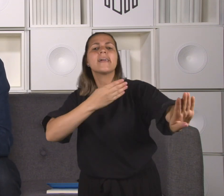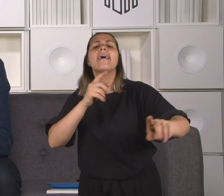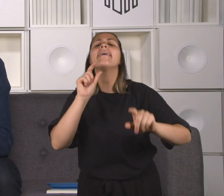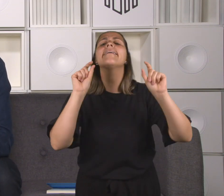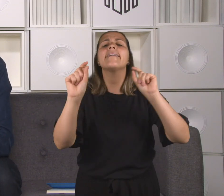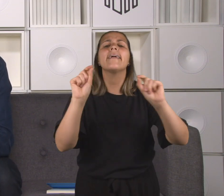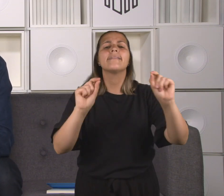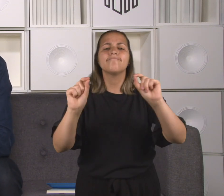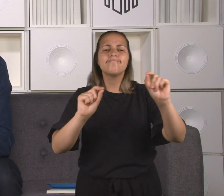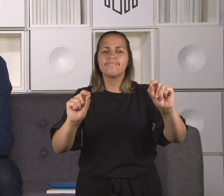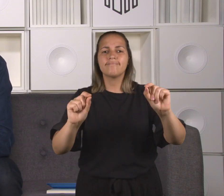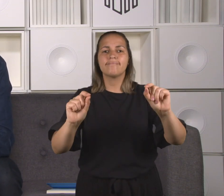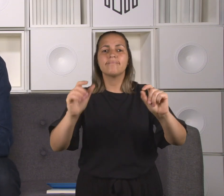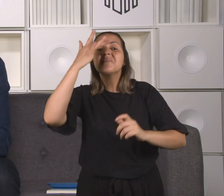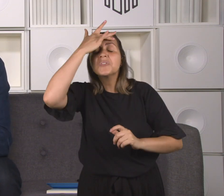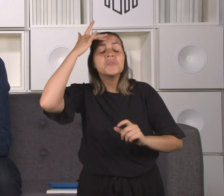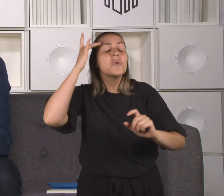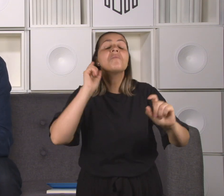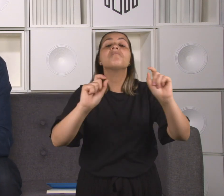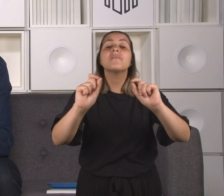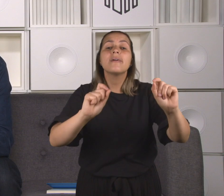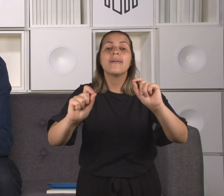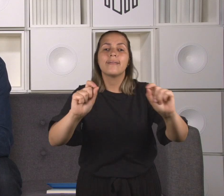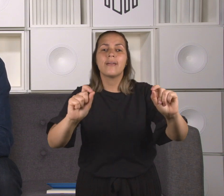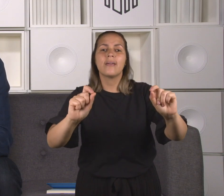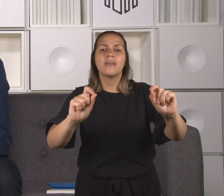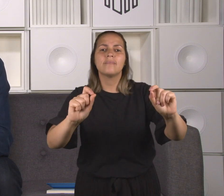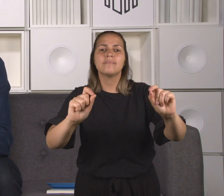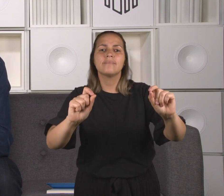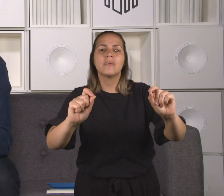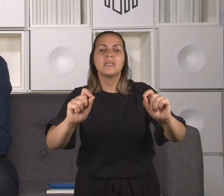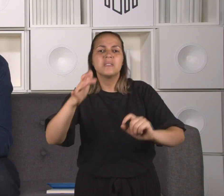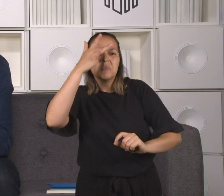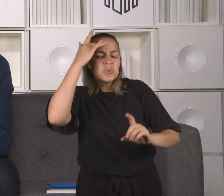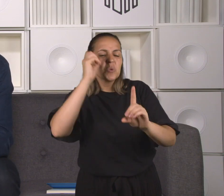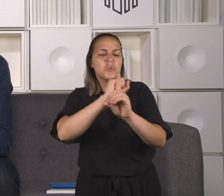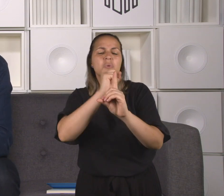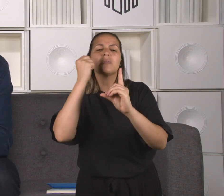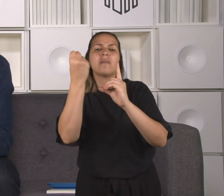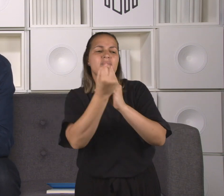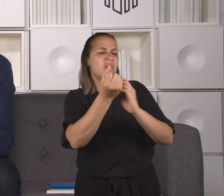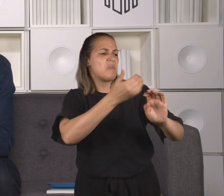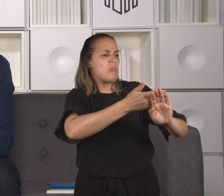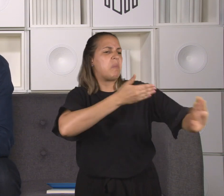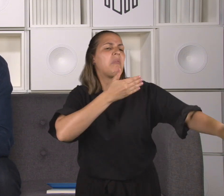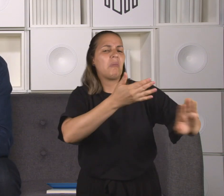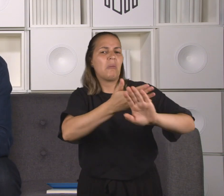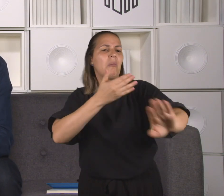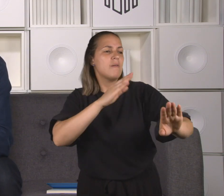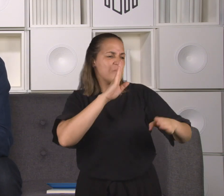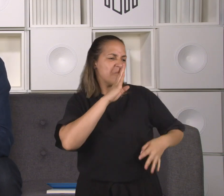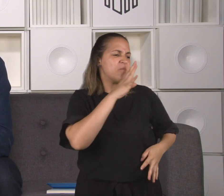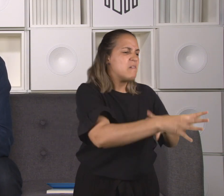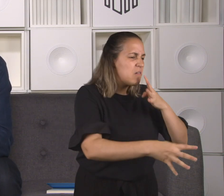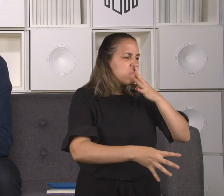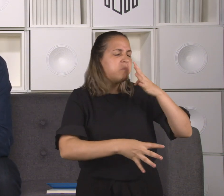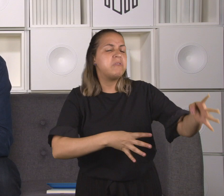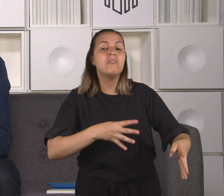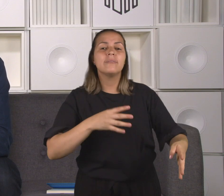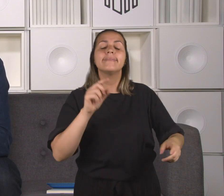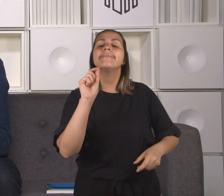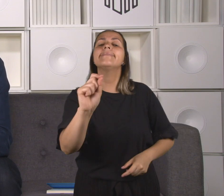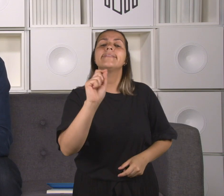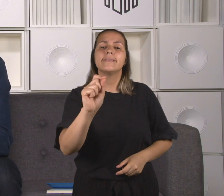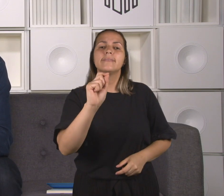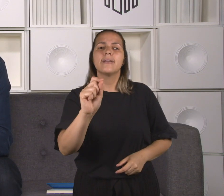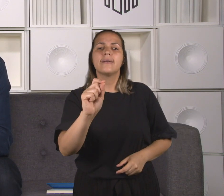como impuras, tratam como indignas, tratam como malditas e amaldiçoadas? Quem são